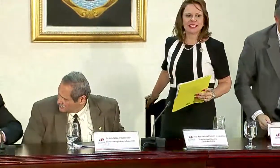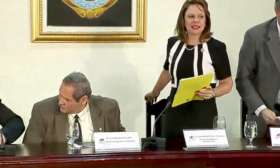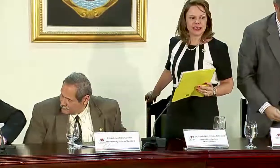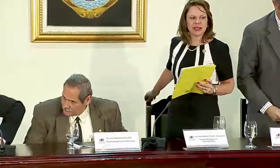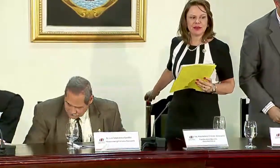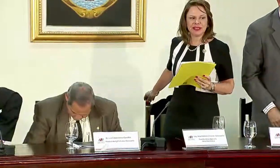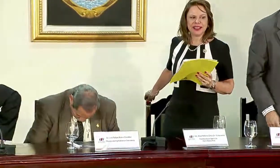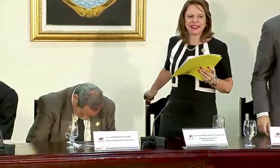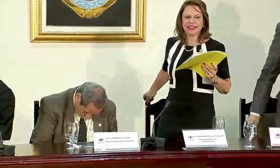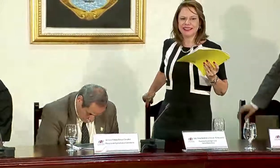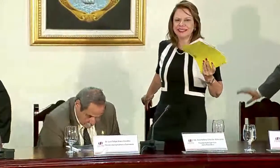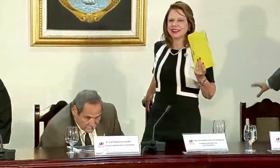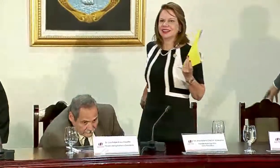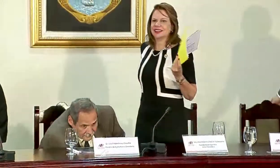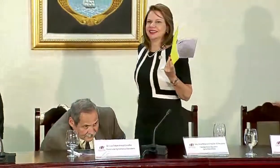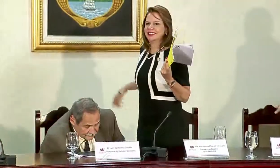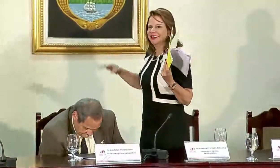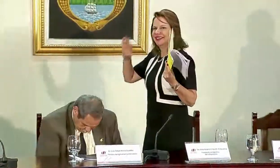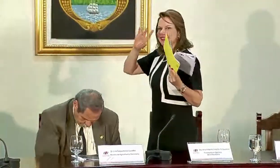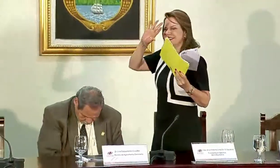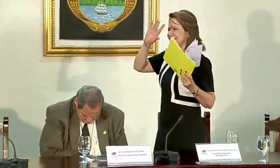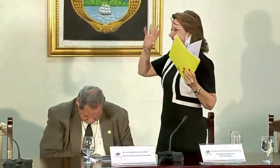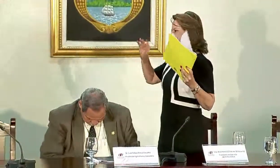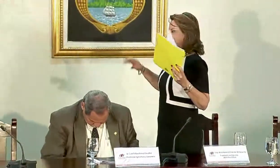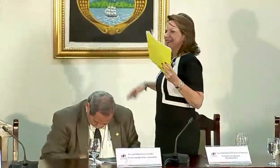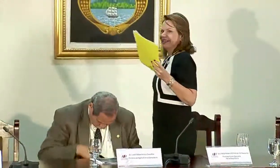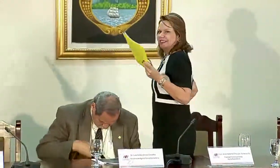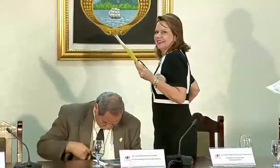Gracias. Gracias. Gracias.